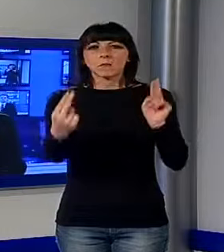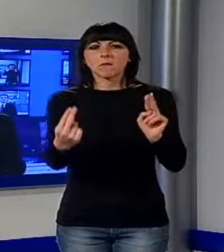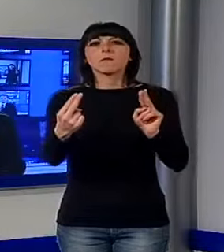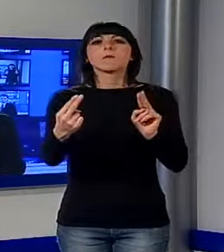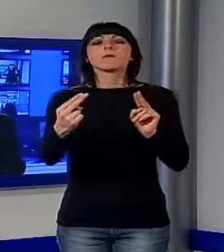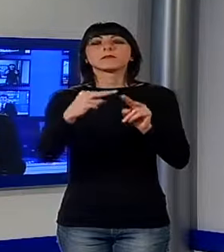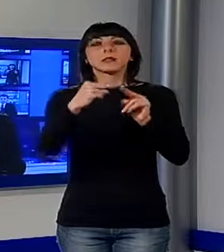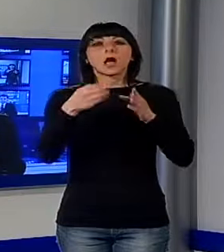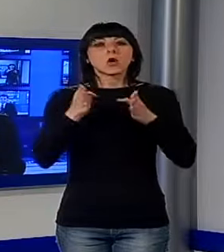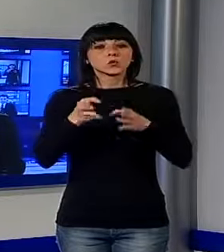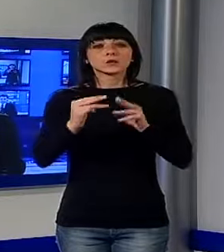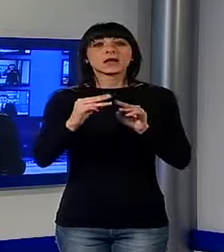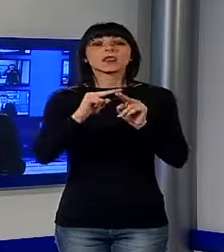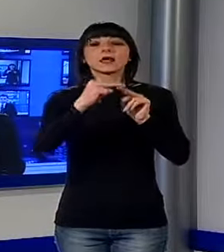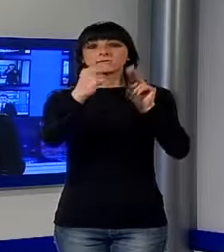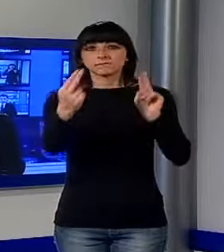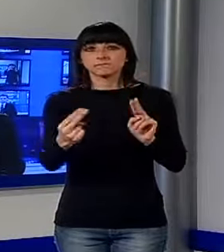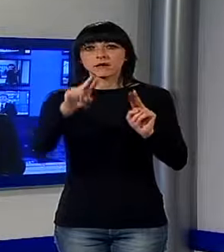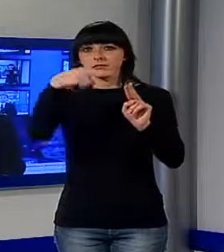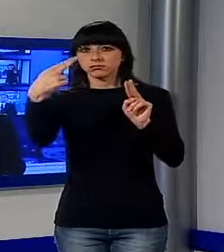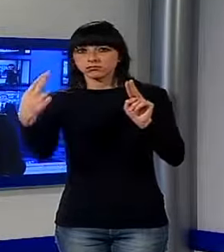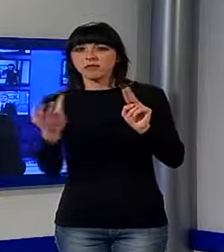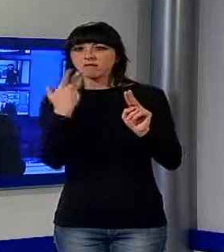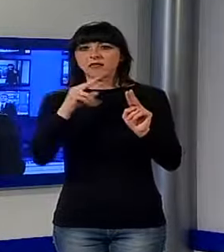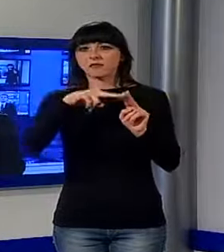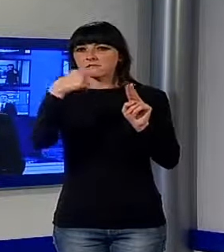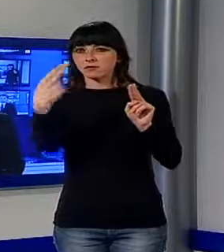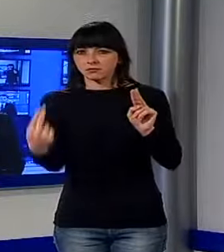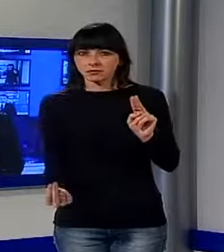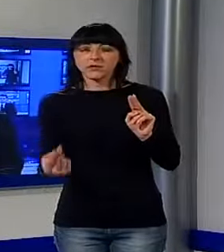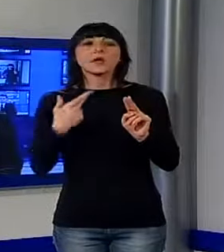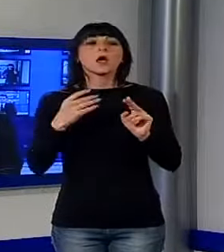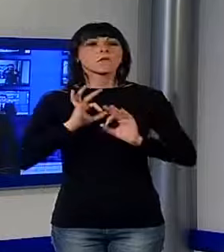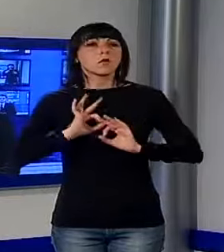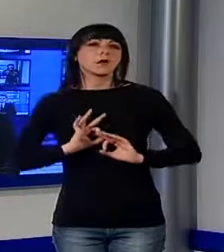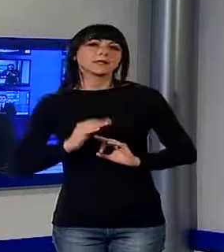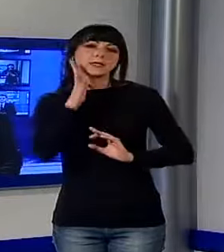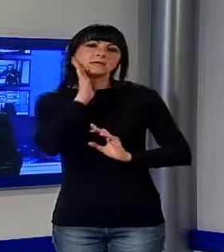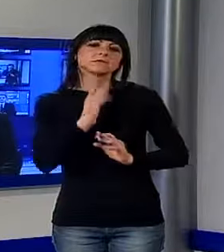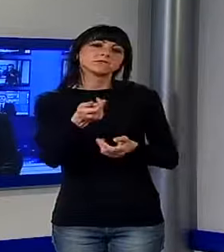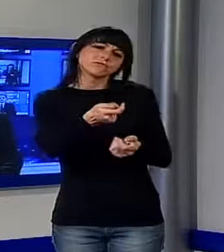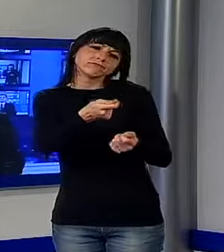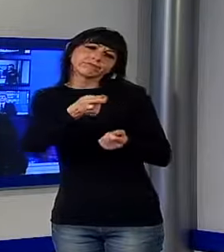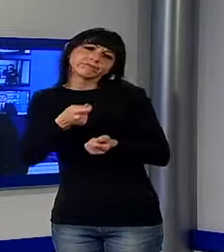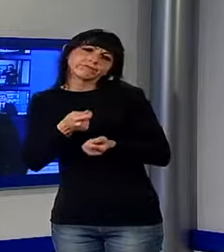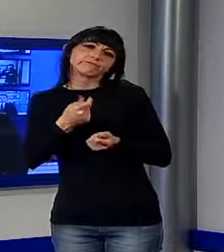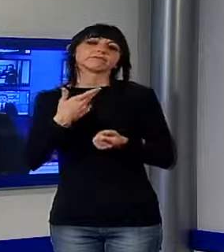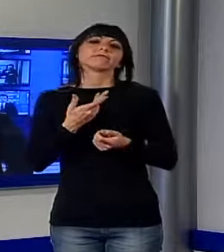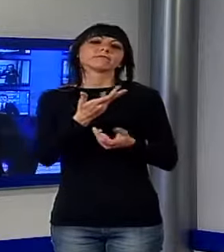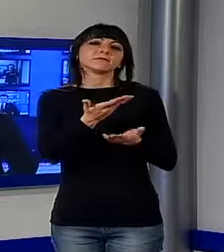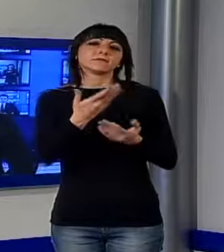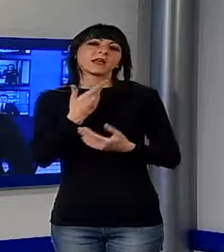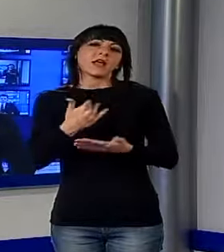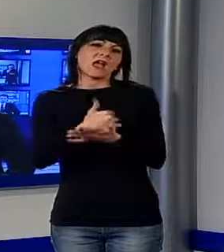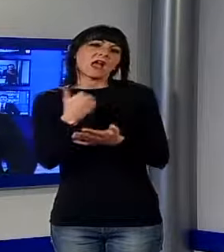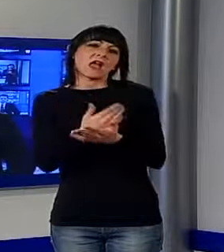Vretella-Lucca-Viareggio. Quando sono arrivati sul posto, gli agenti sono riusciti, con un poca fatica, a convincerlo dal compiere